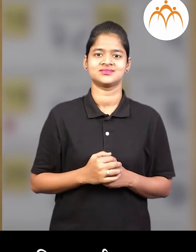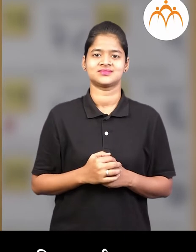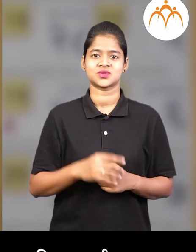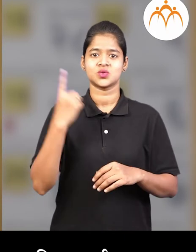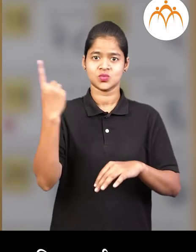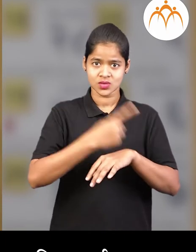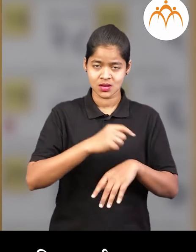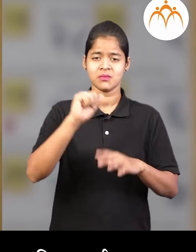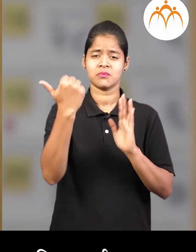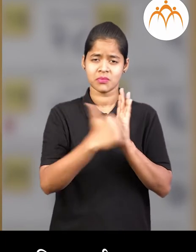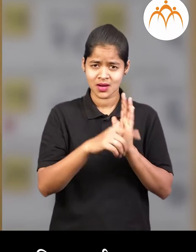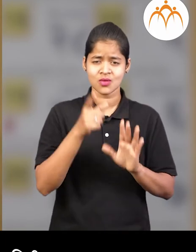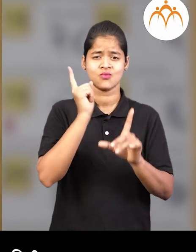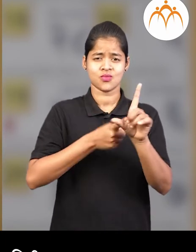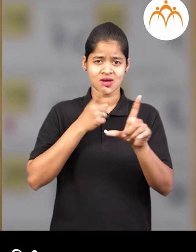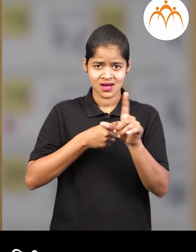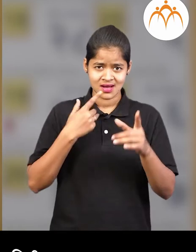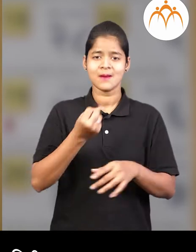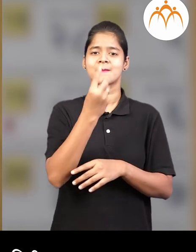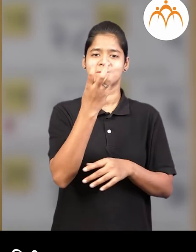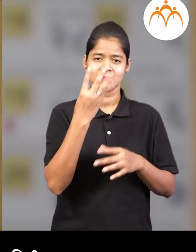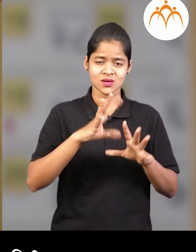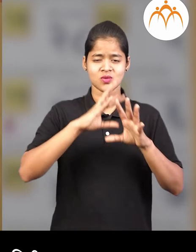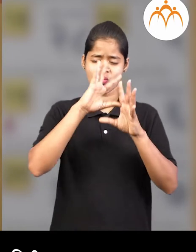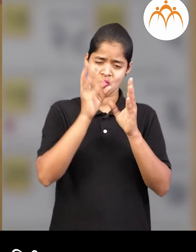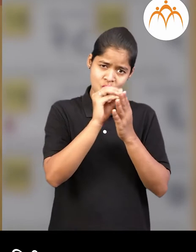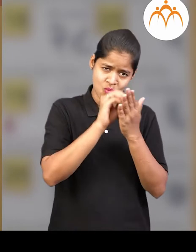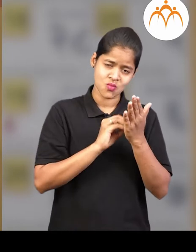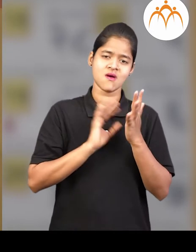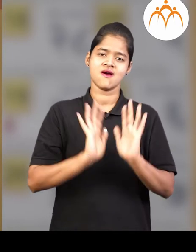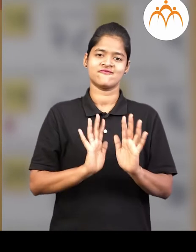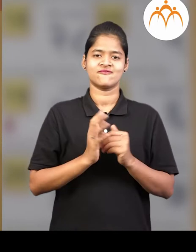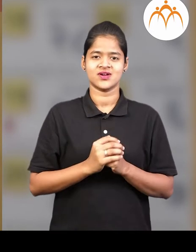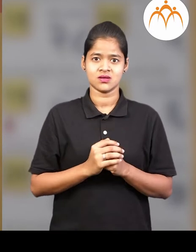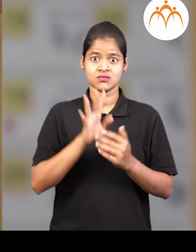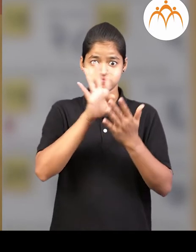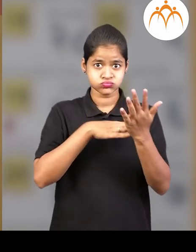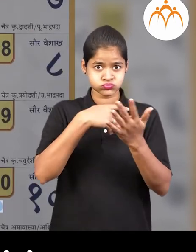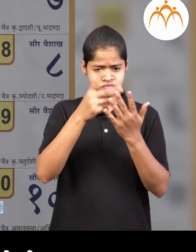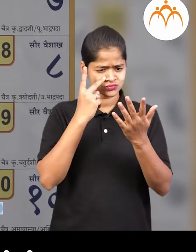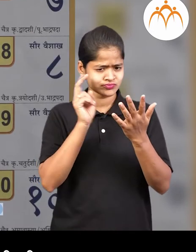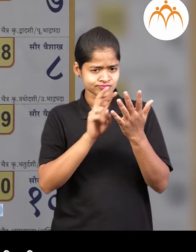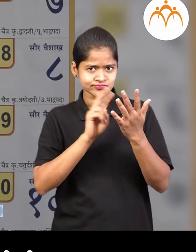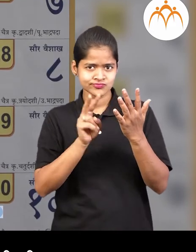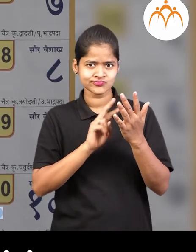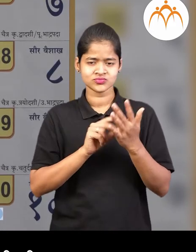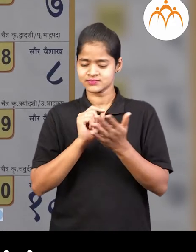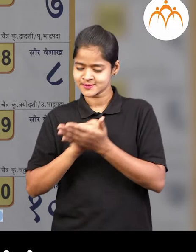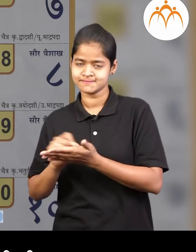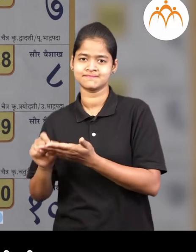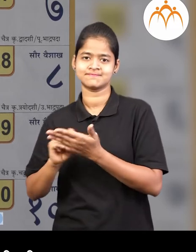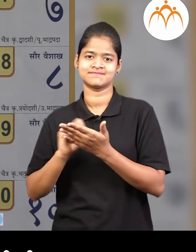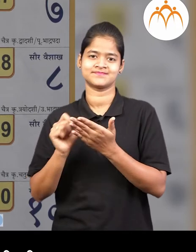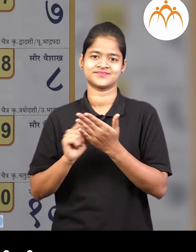महिना, वर्ष अनकी काईकाई अस्त जारा नीट निरिक्षन करा अनि तेची यादी करा कोणती चिन्न, चित्र